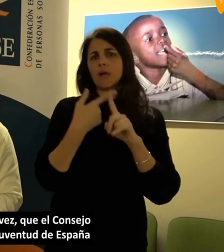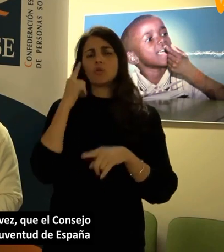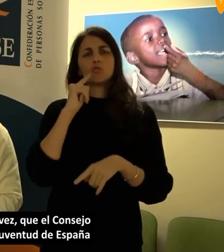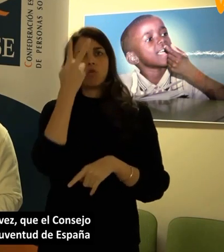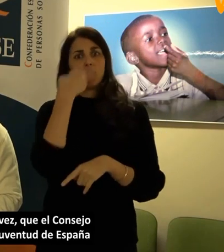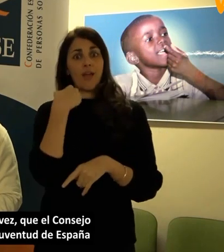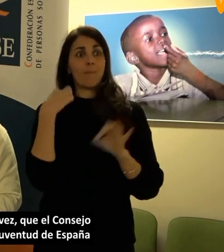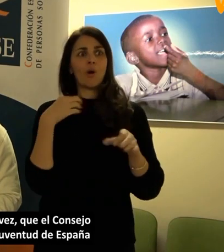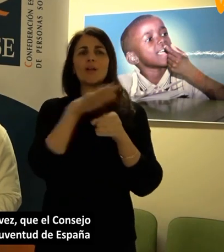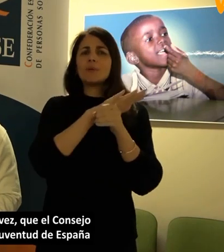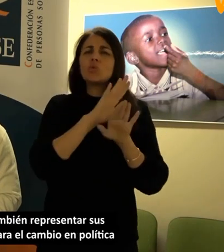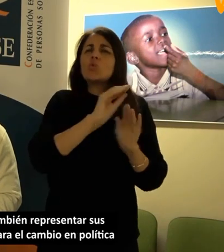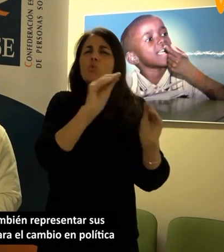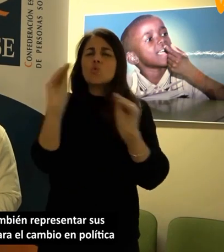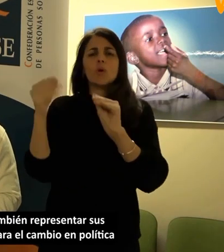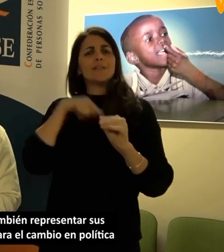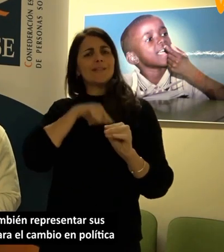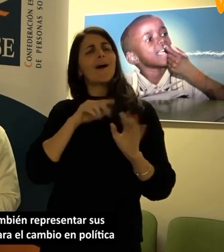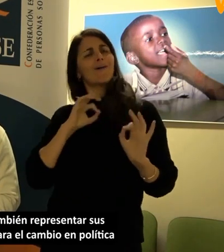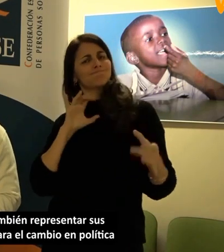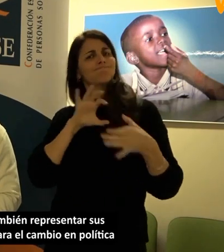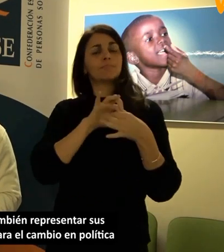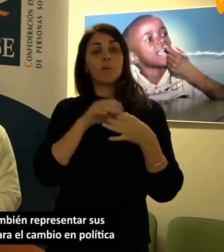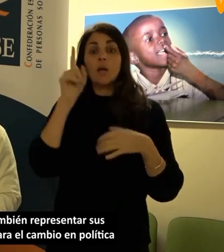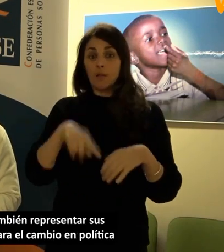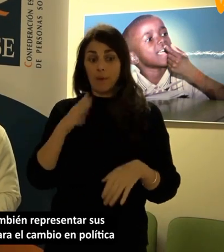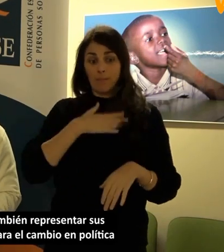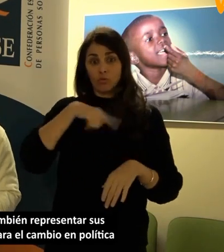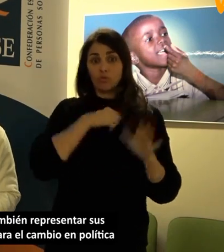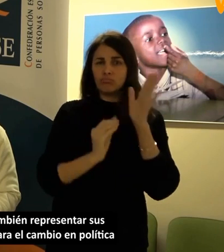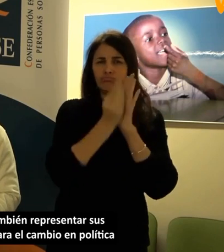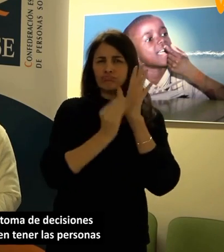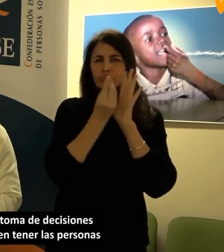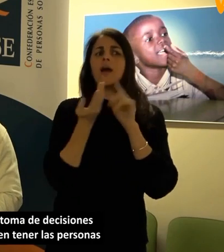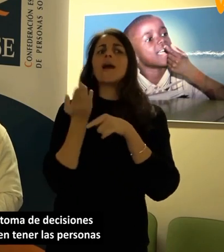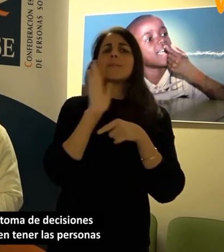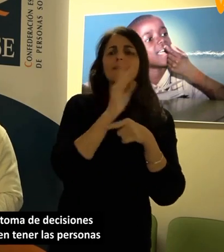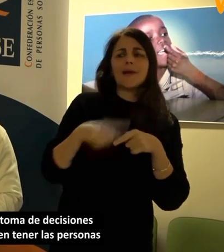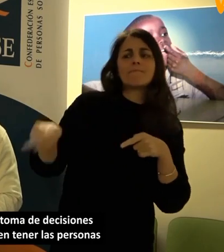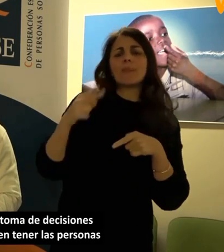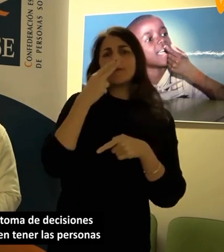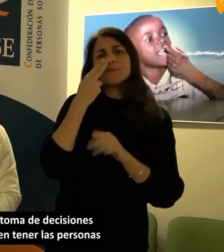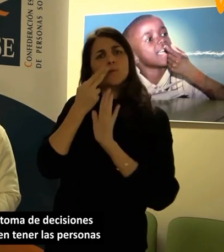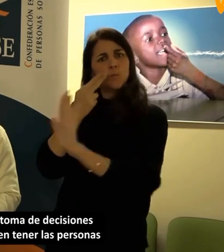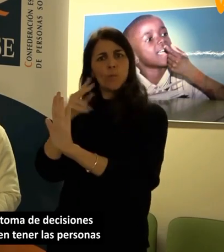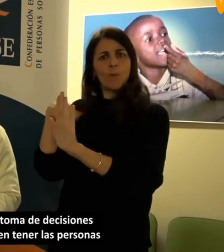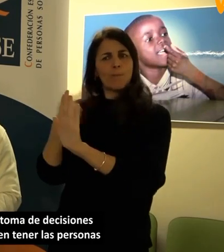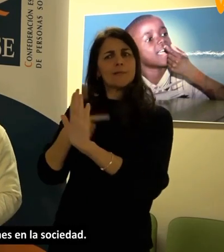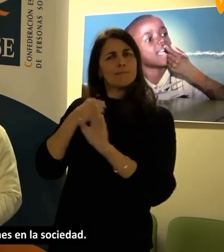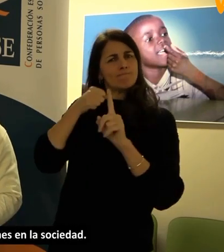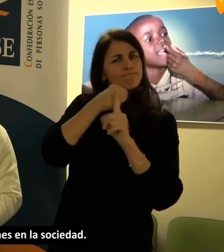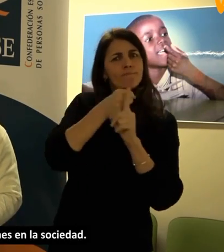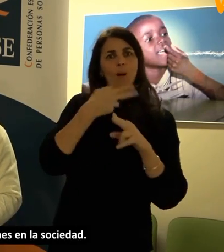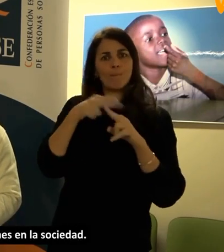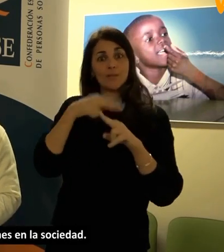Y a su vez que el Consejo de la Juventud de España pueda también representar sus intereses para el cambio en política y en la toma de decisiones que tienen que tener las